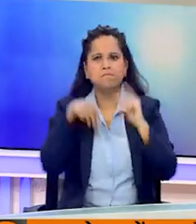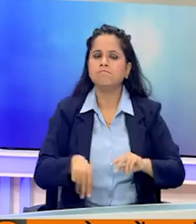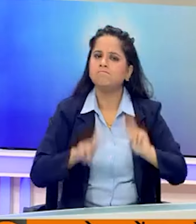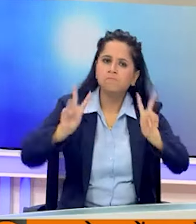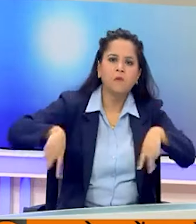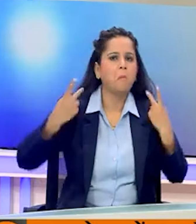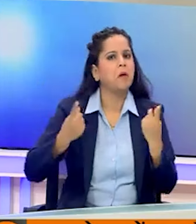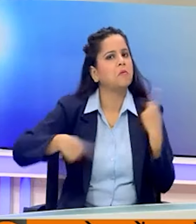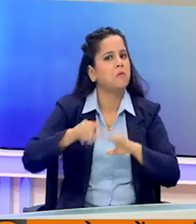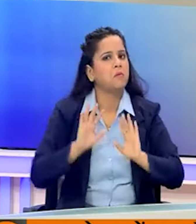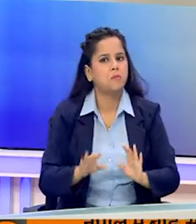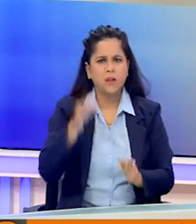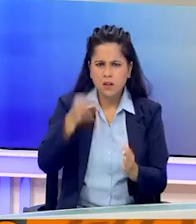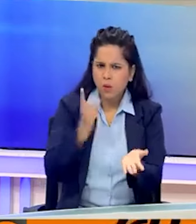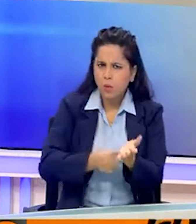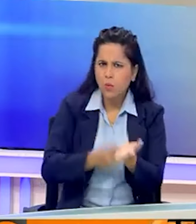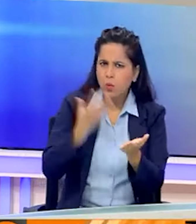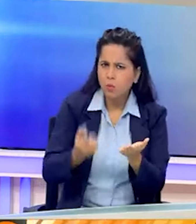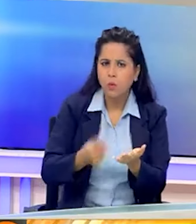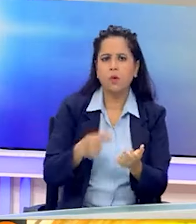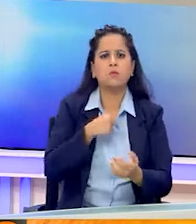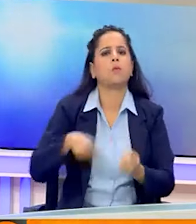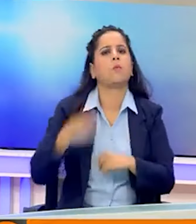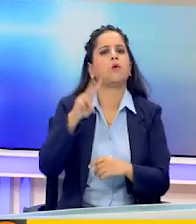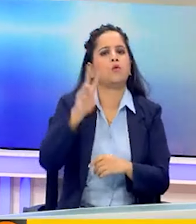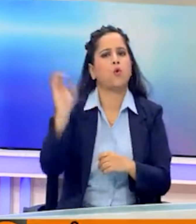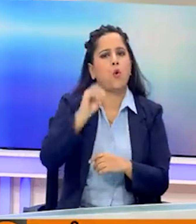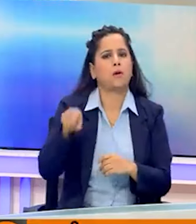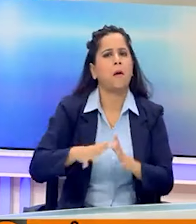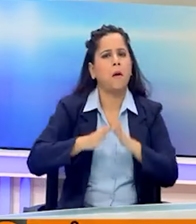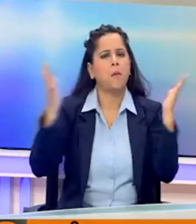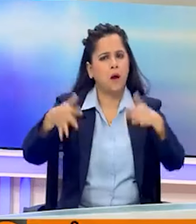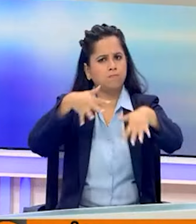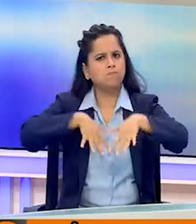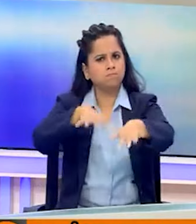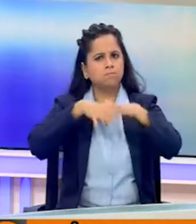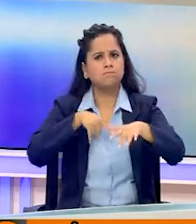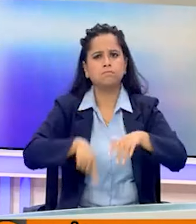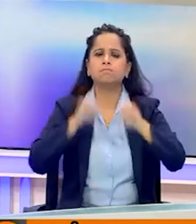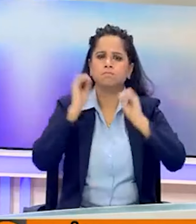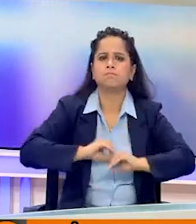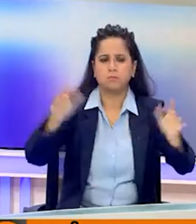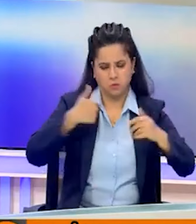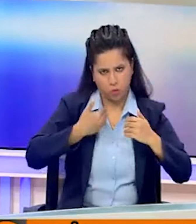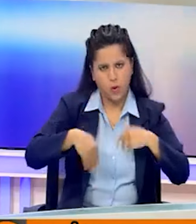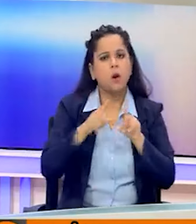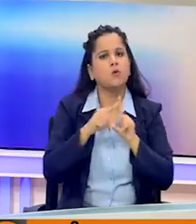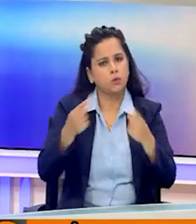फड़क गया है। नियाय की मांग को लेकर डॉक्टरों ने 2 अक्टूबर को एक विशाल रैली आयोजित करने की भी खोशणा की